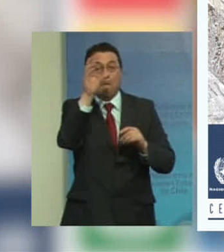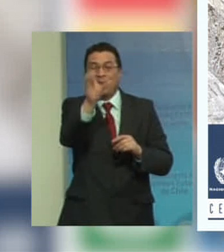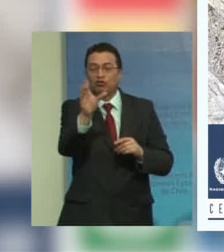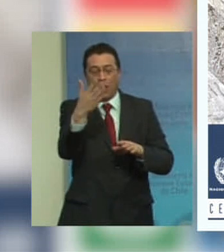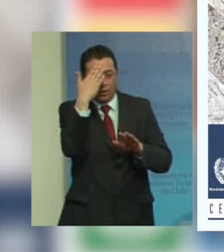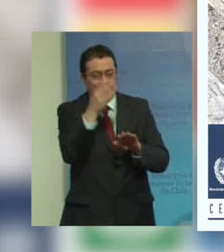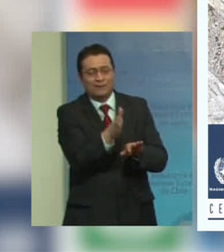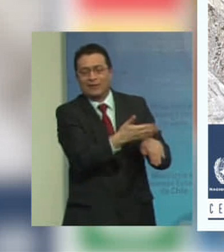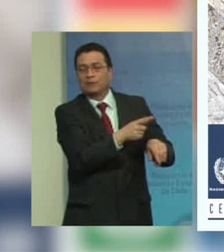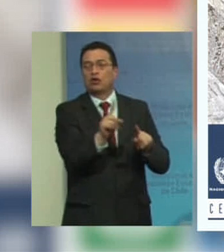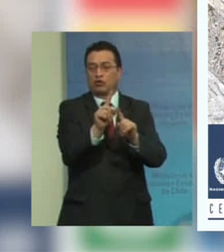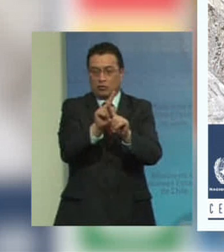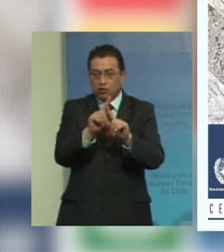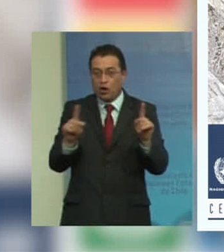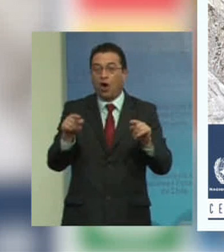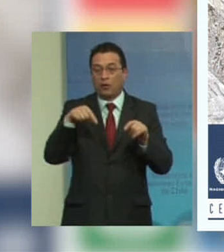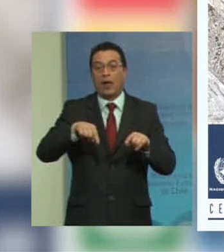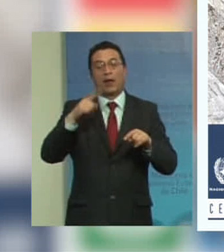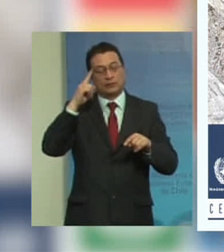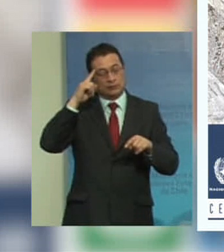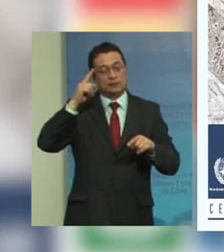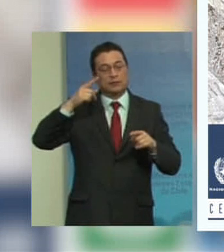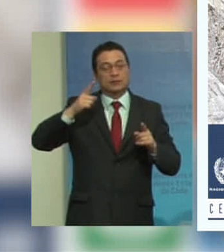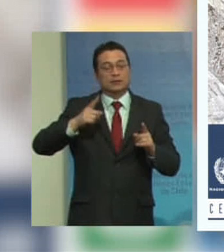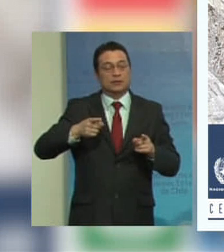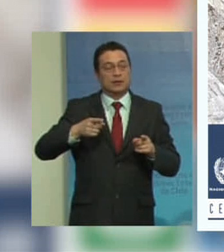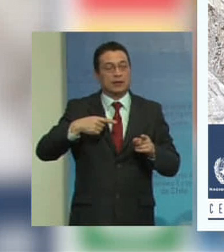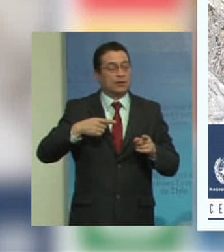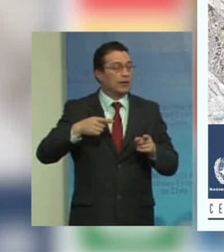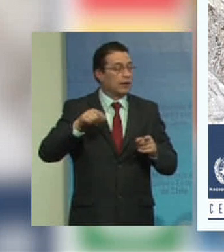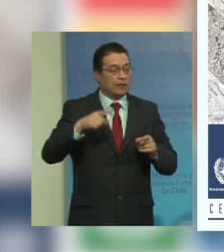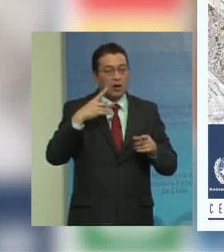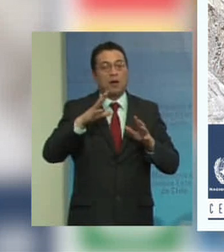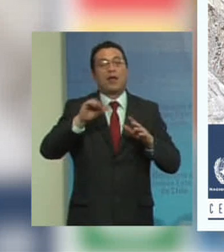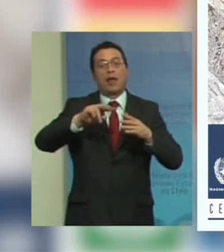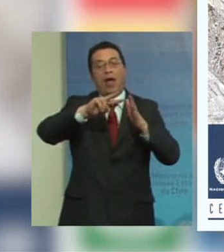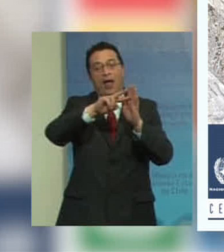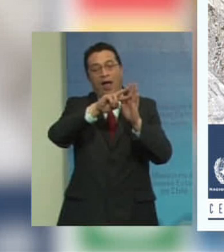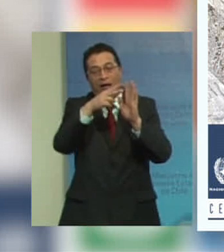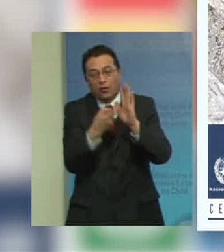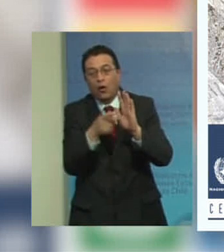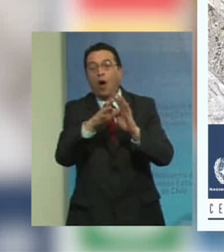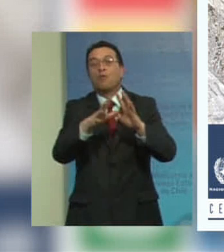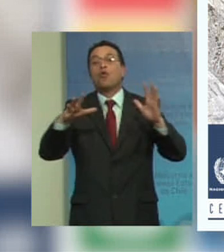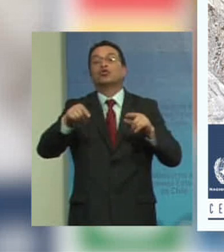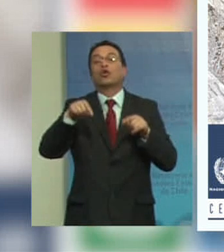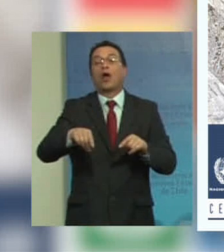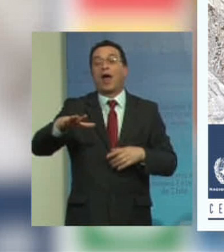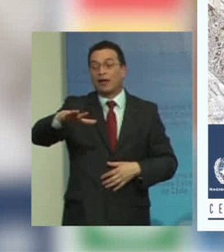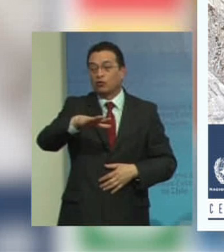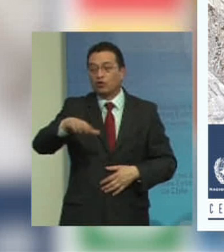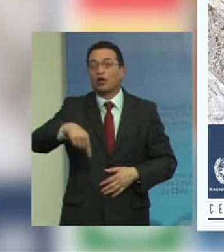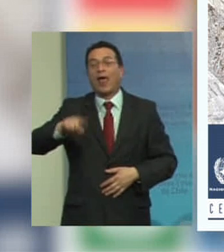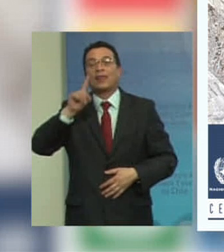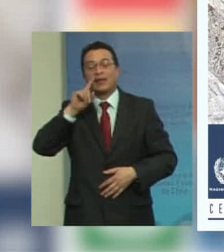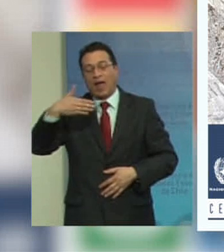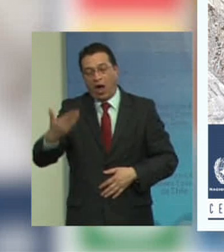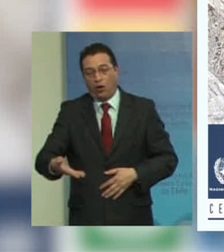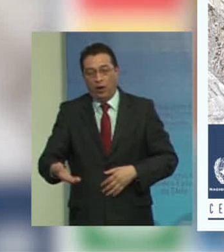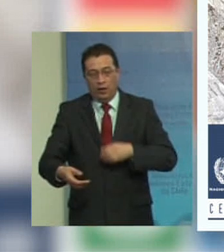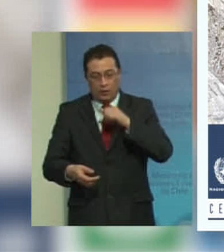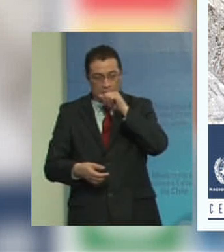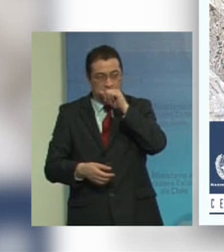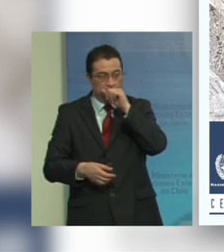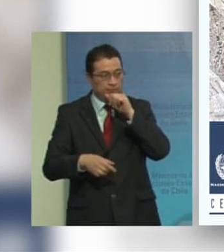es algo que yo creo que se apropia se adecua mucho a la discusión que estamos haciendo hoy día entonces